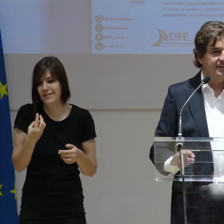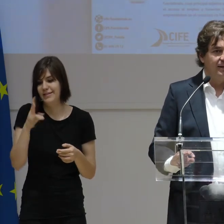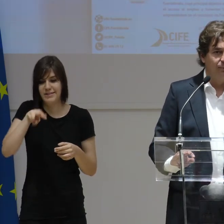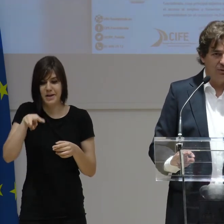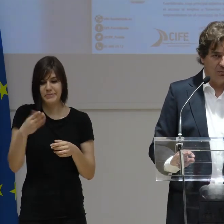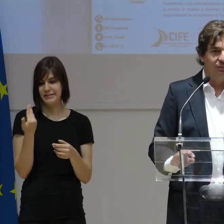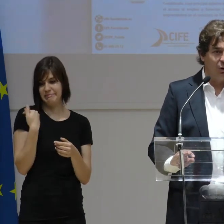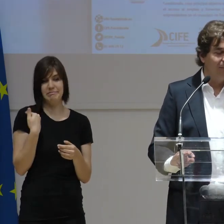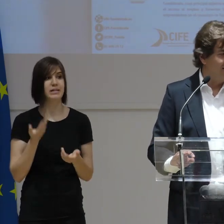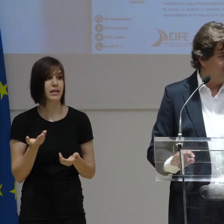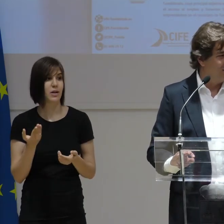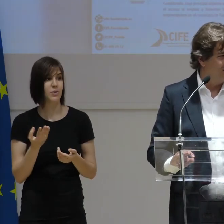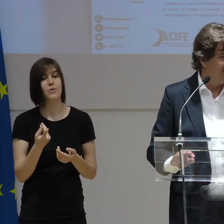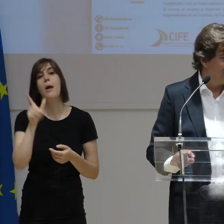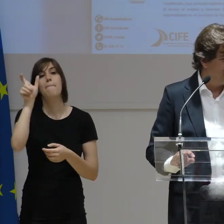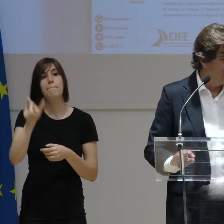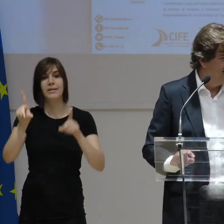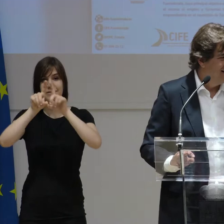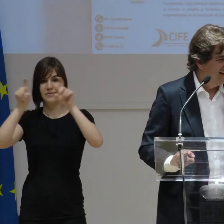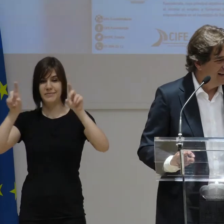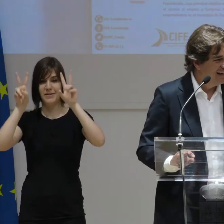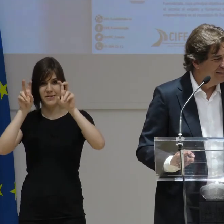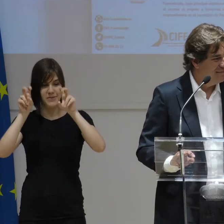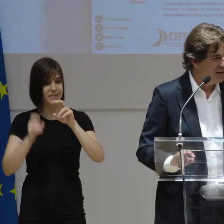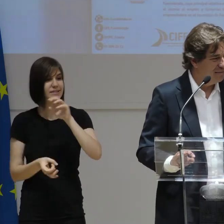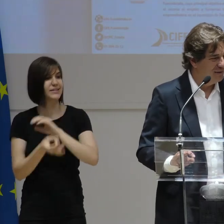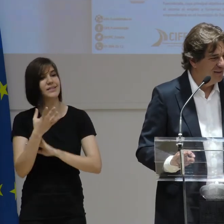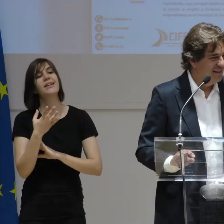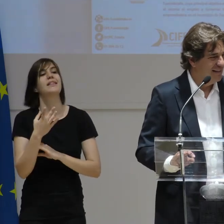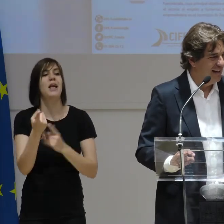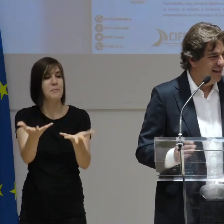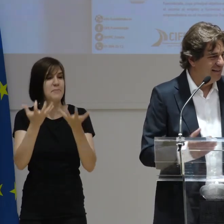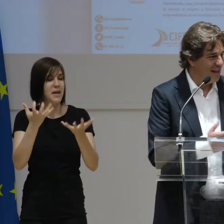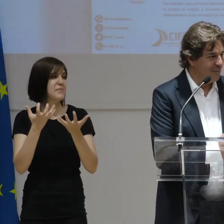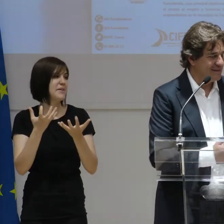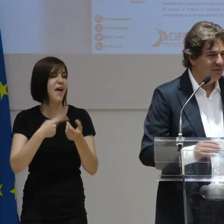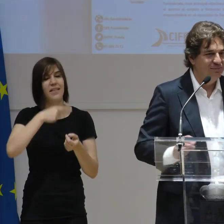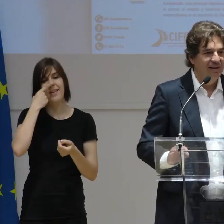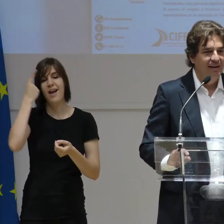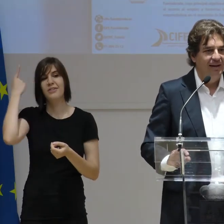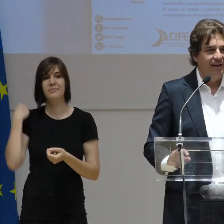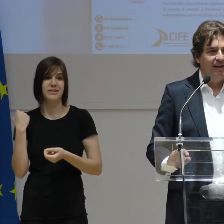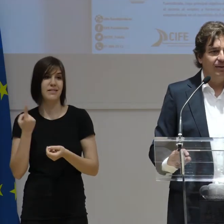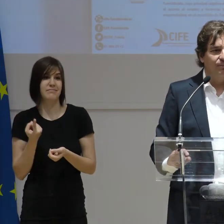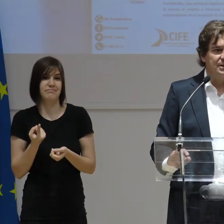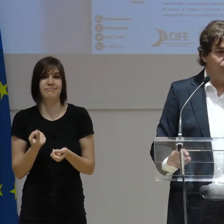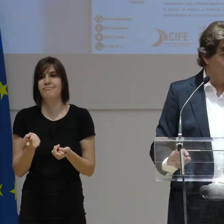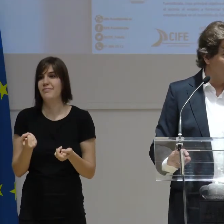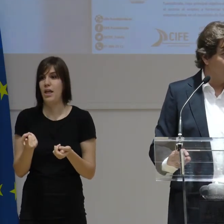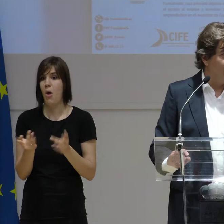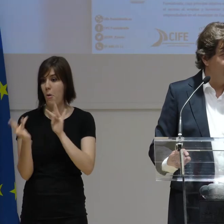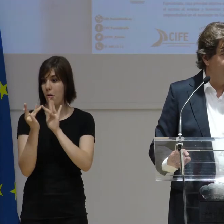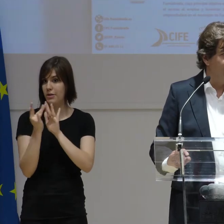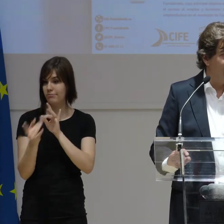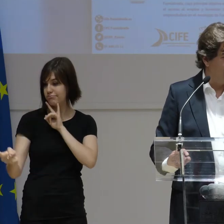meses, pues un nuevo emprendedor y agraciado del premio del año pasado, pues se puso en